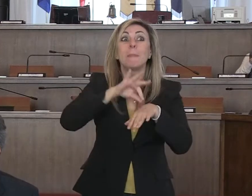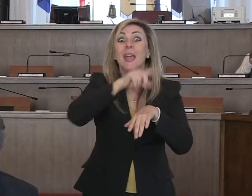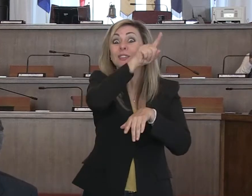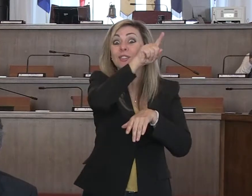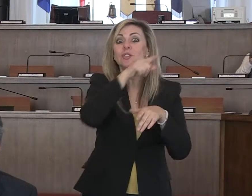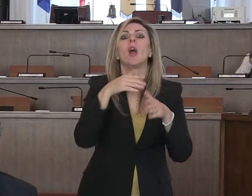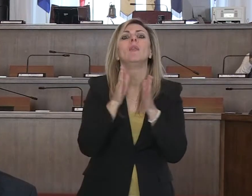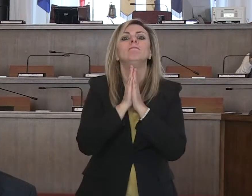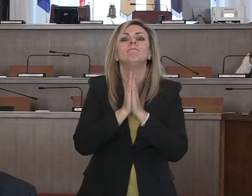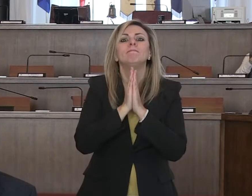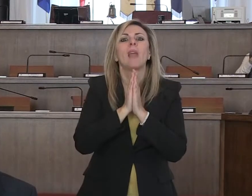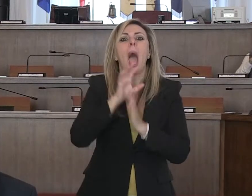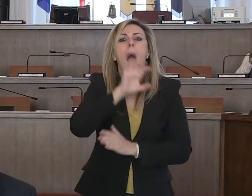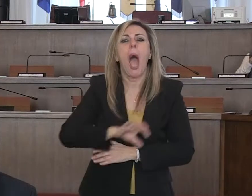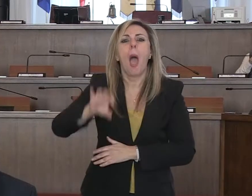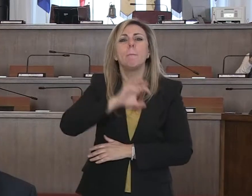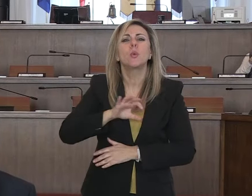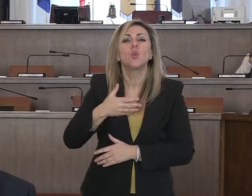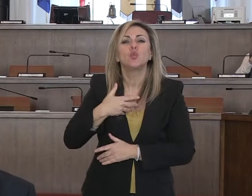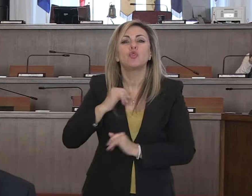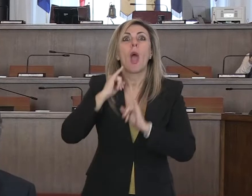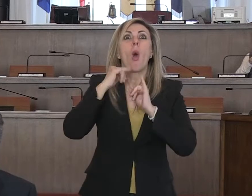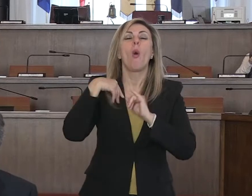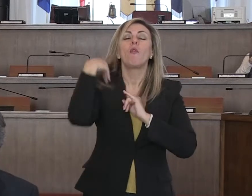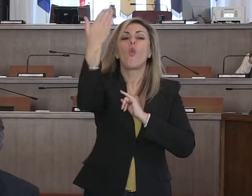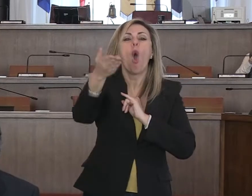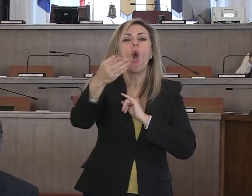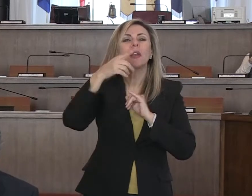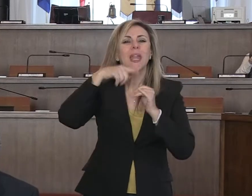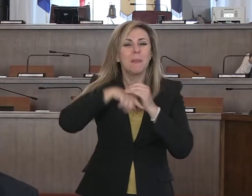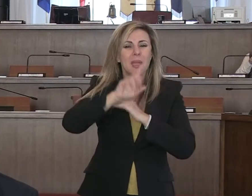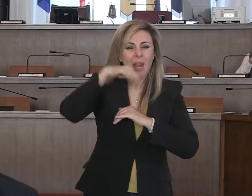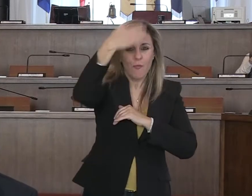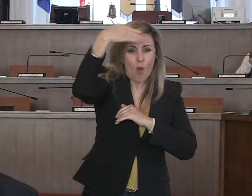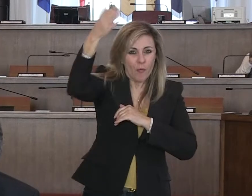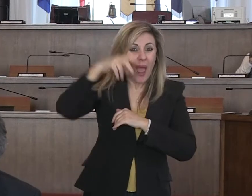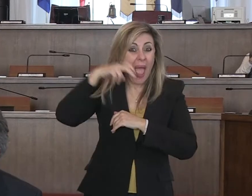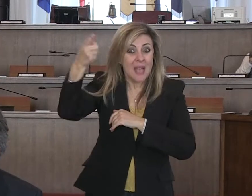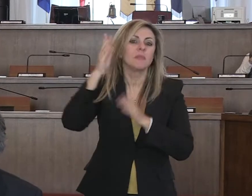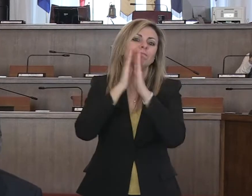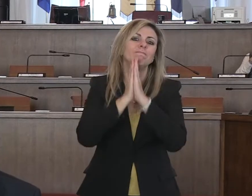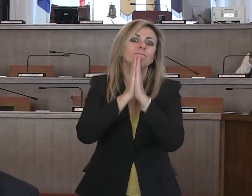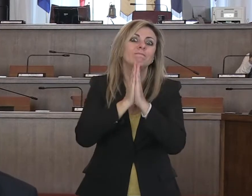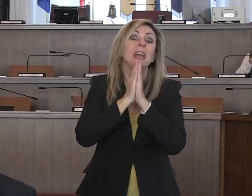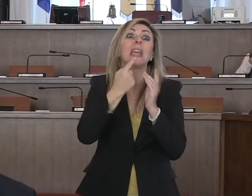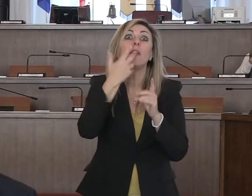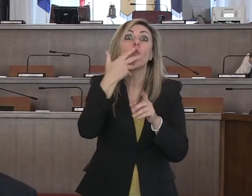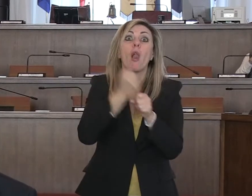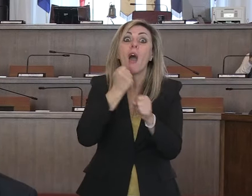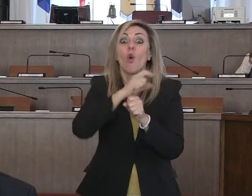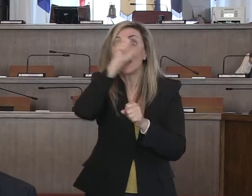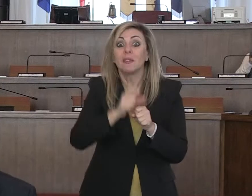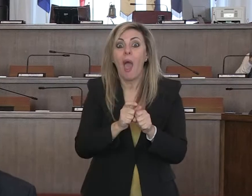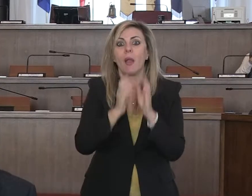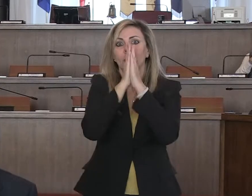forte comunità abruzzese nel mondo, sia per mandarci i medici che volessero lavorare in Italia,